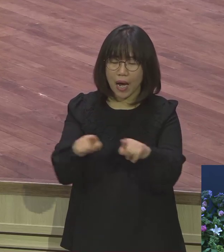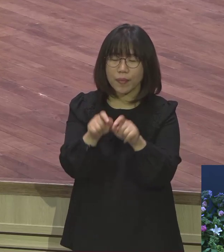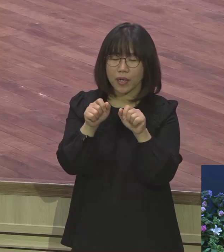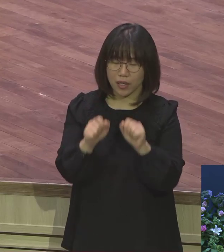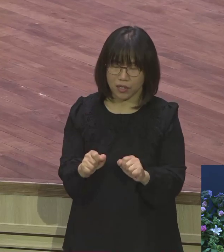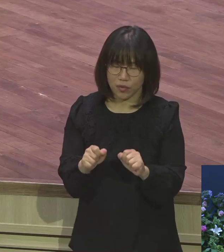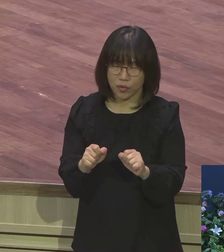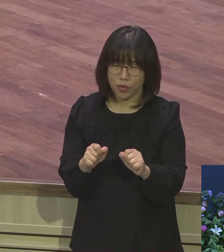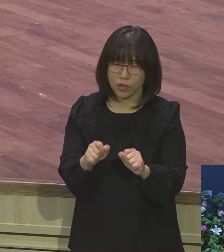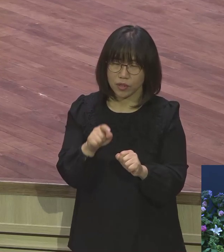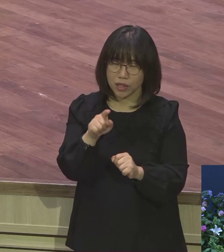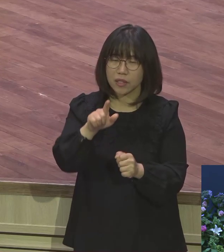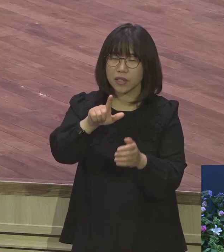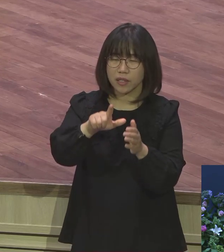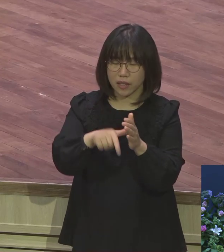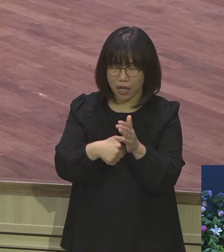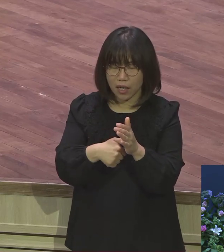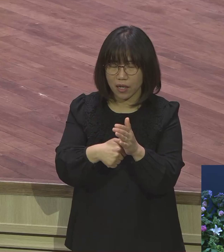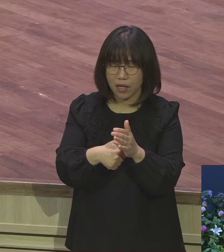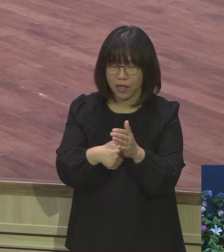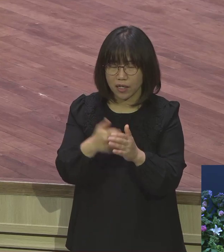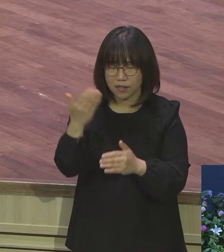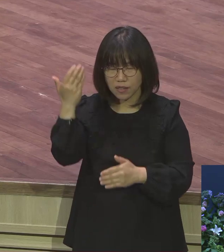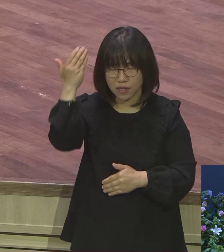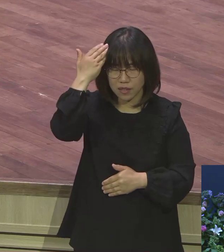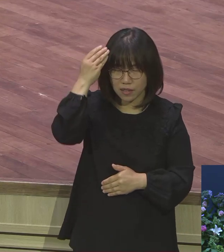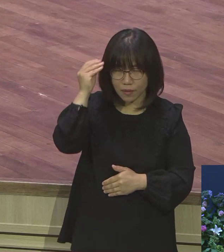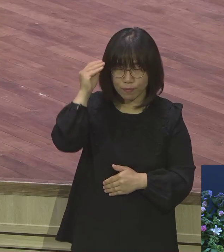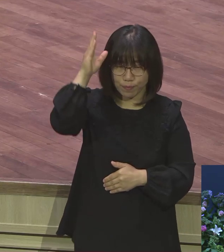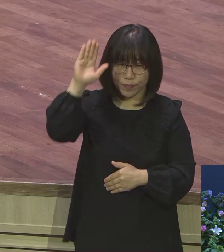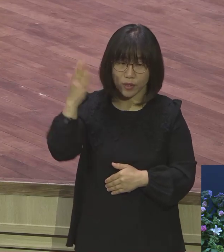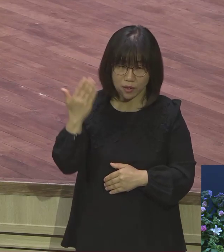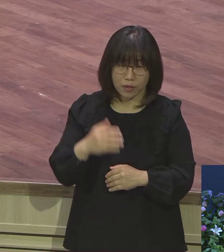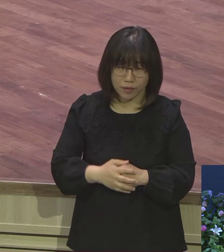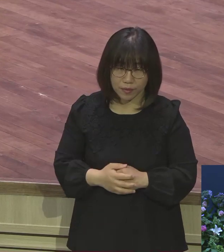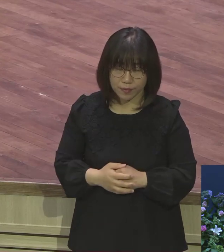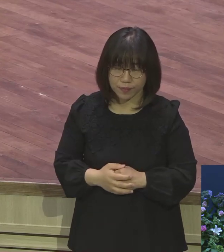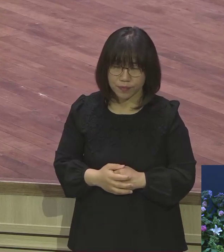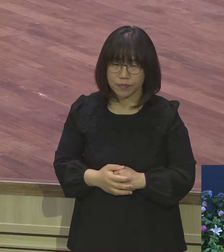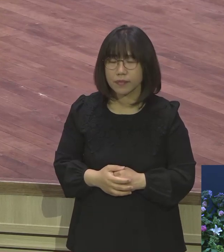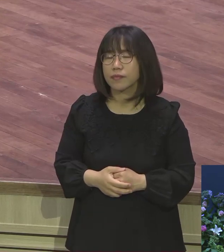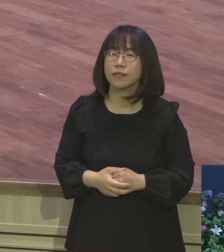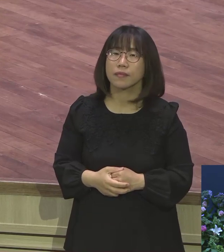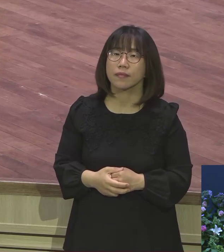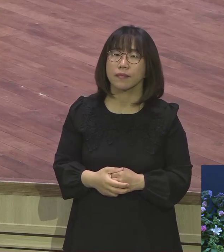시간마다 주님과 만나는 시간 되기를 바랍니다 18절